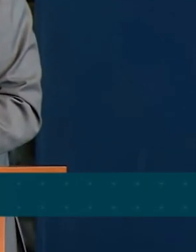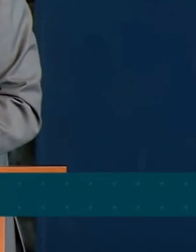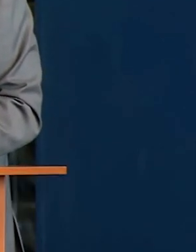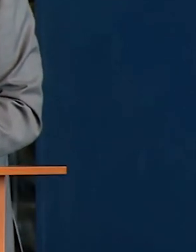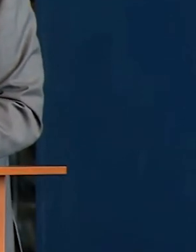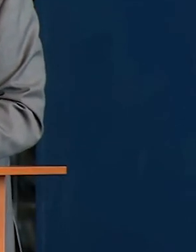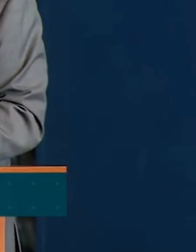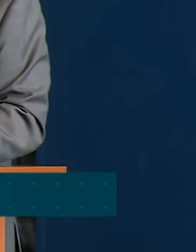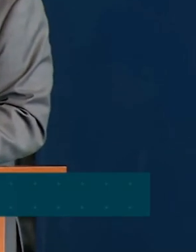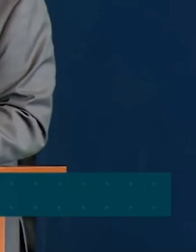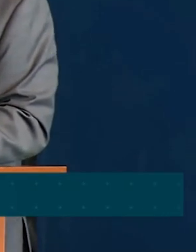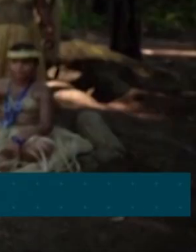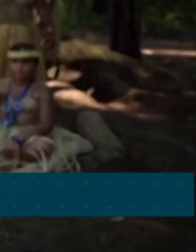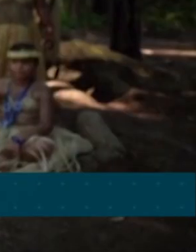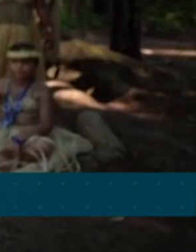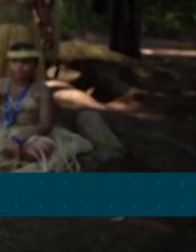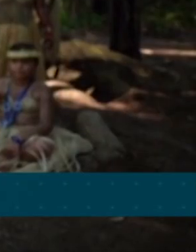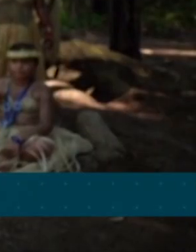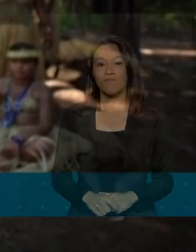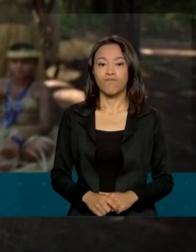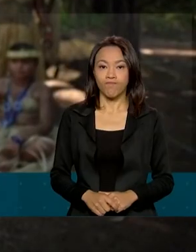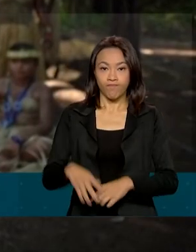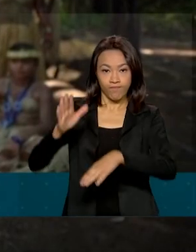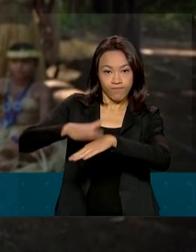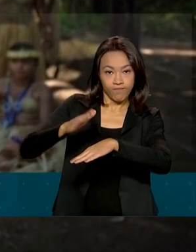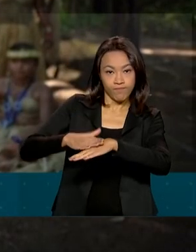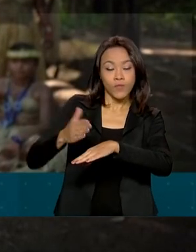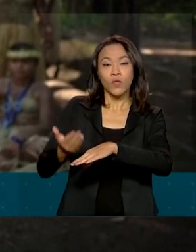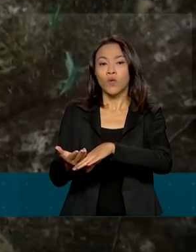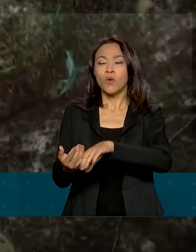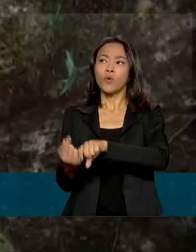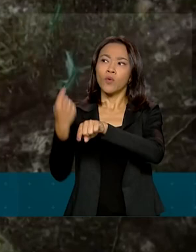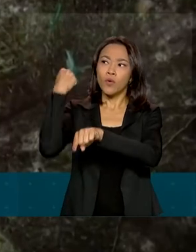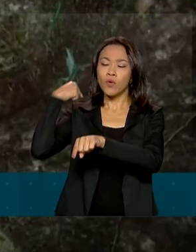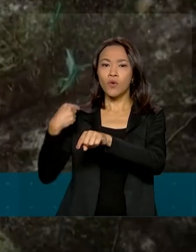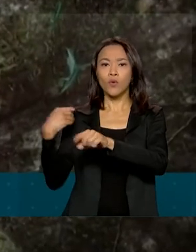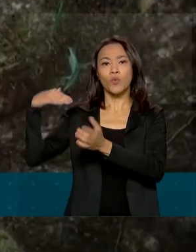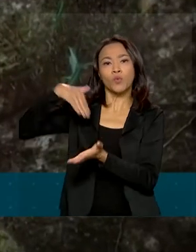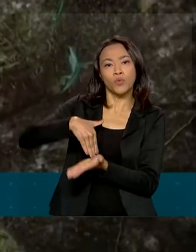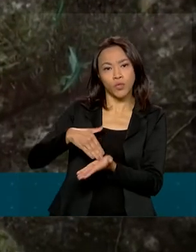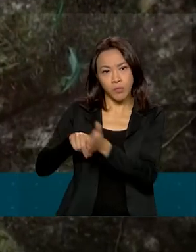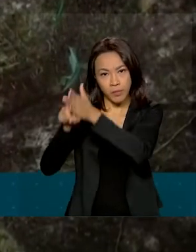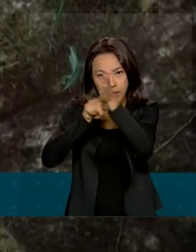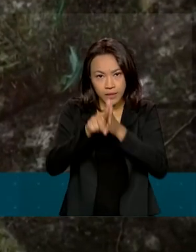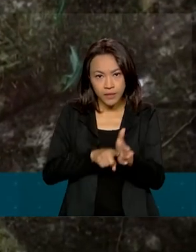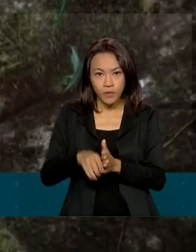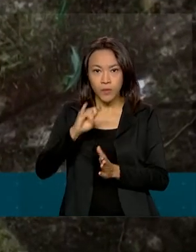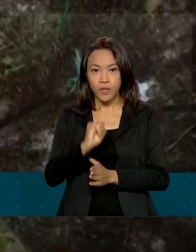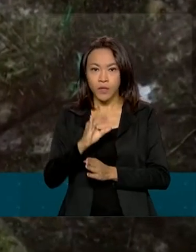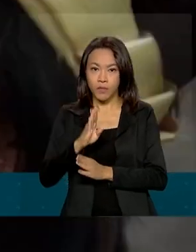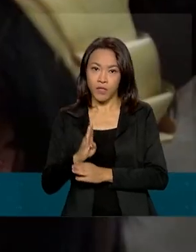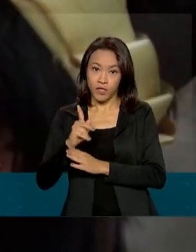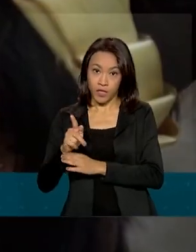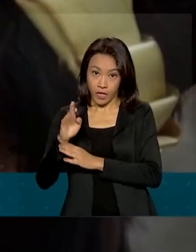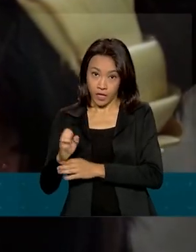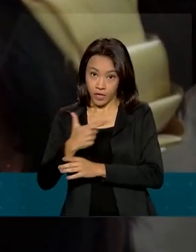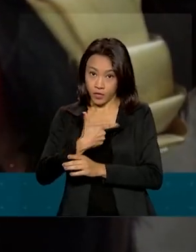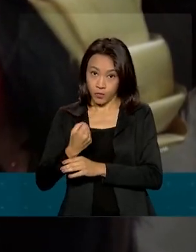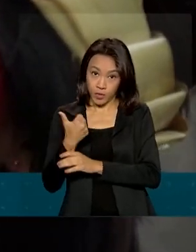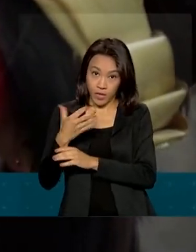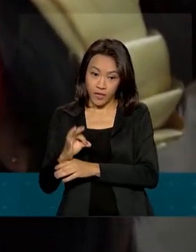invasão de terras protegidas. Segundo o último censo do IBGE de 2010, o Brasil tem pouco mais de